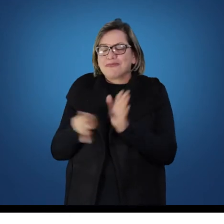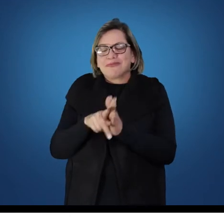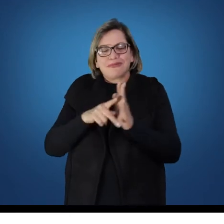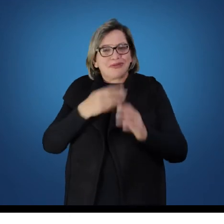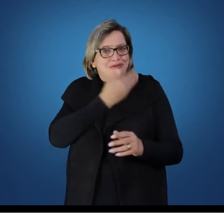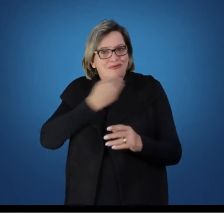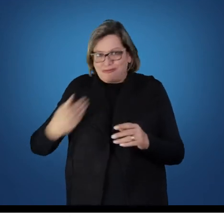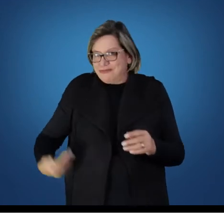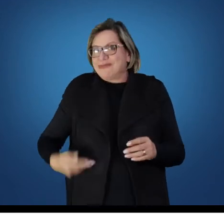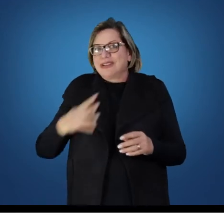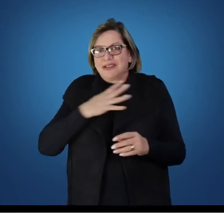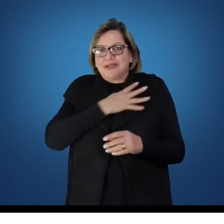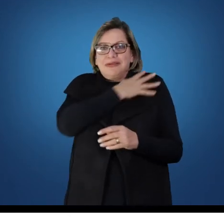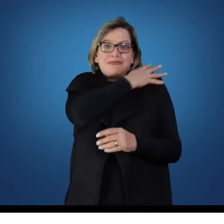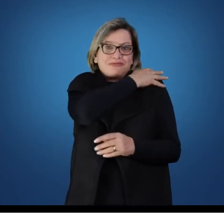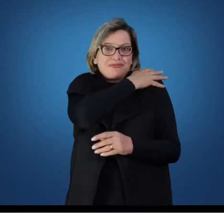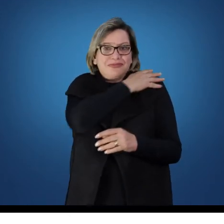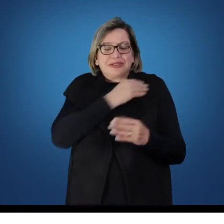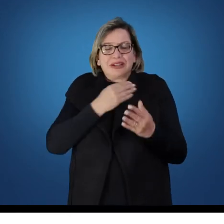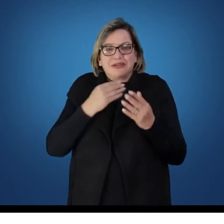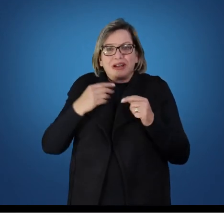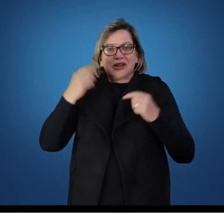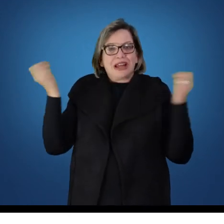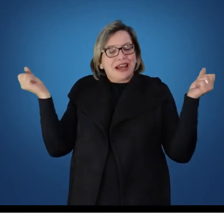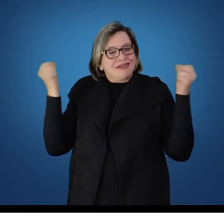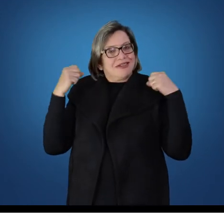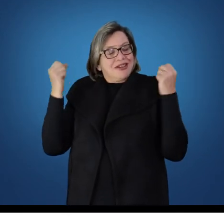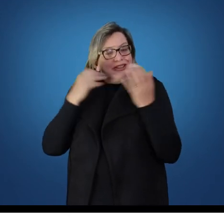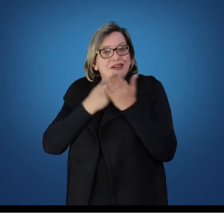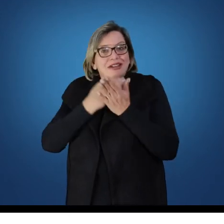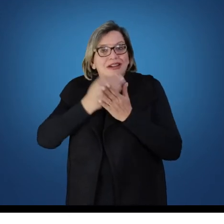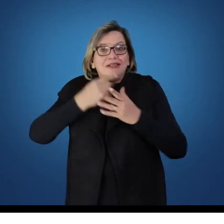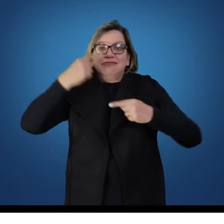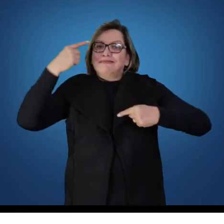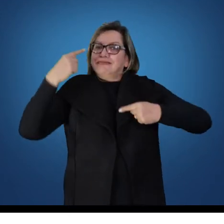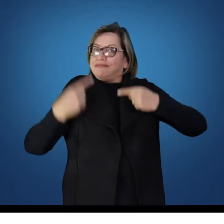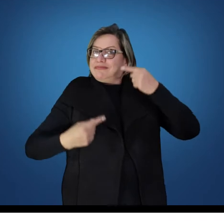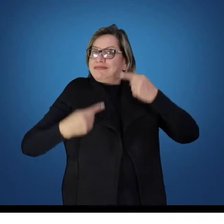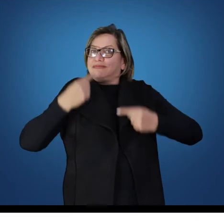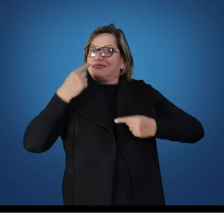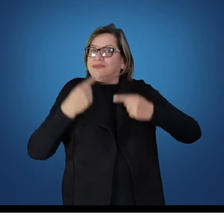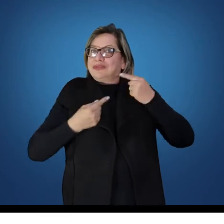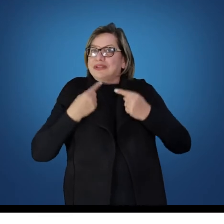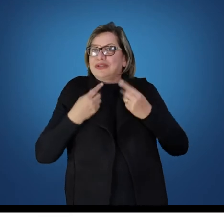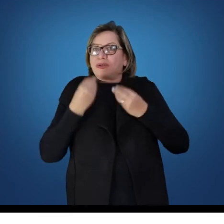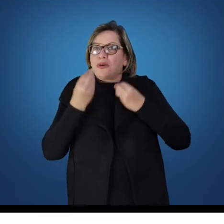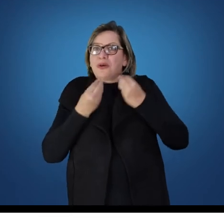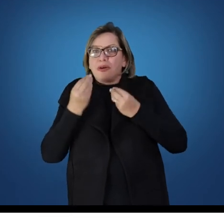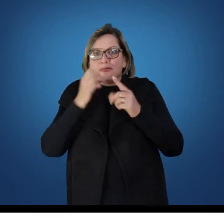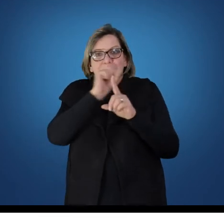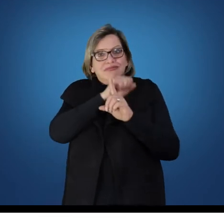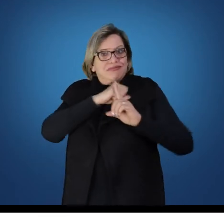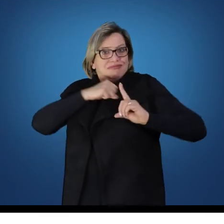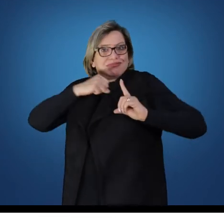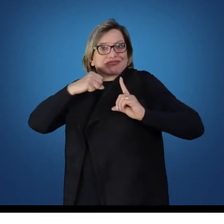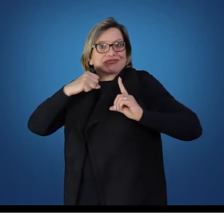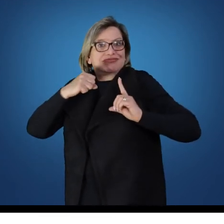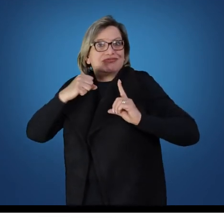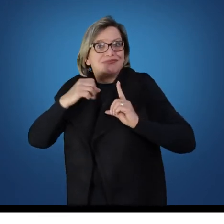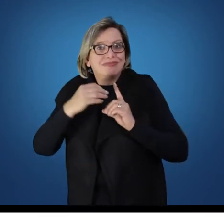agora passa a fazer pauta do discurso a questão da socialização dos conteúdos e quais seriam,